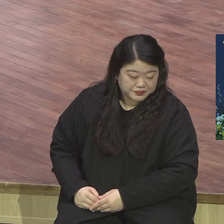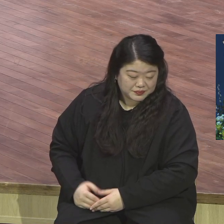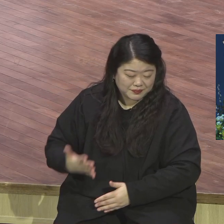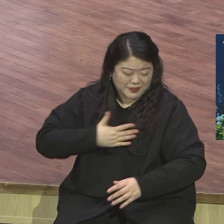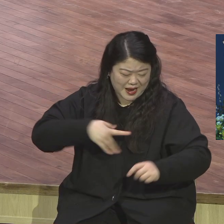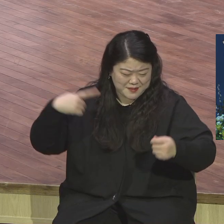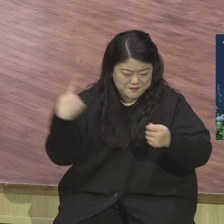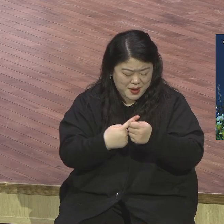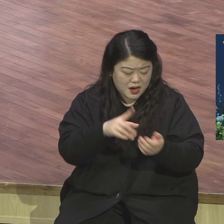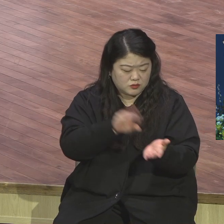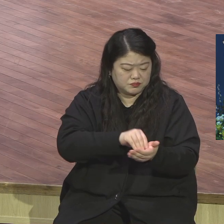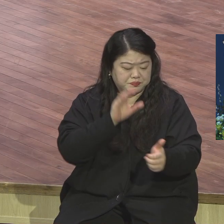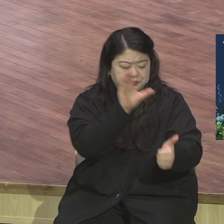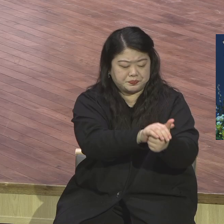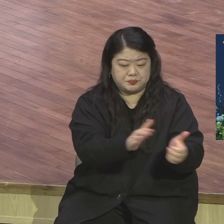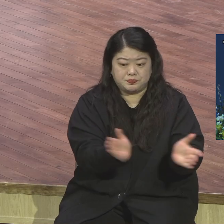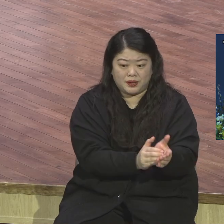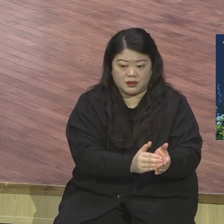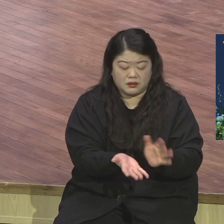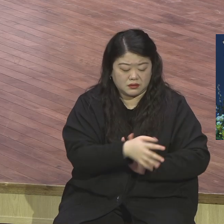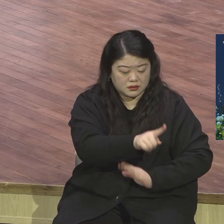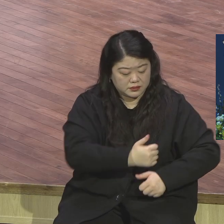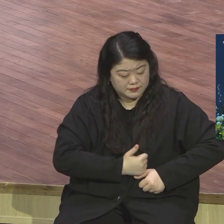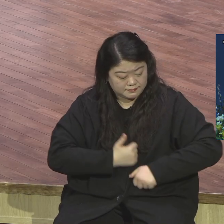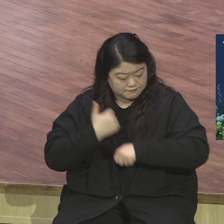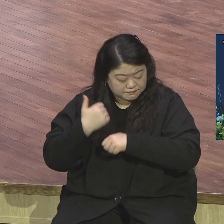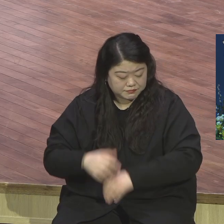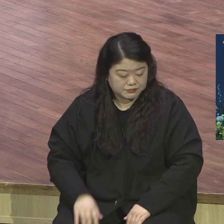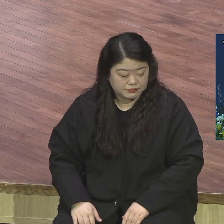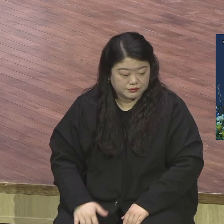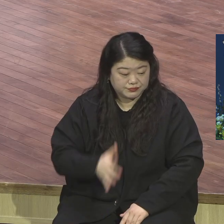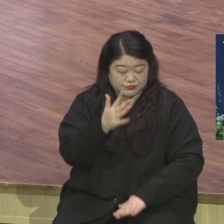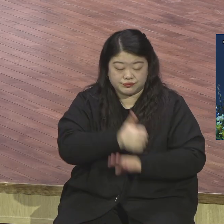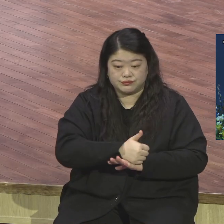하나님께서 그렇게 했다는 것입니다